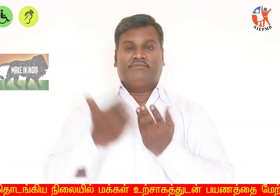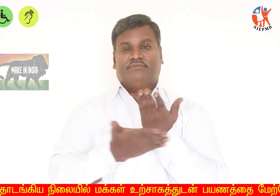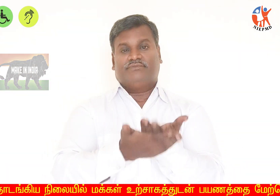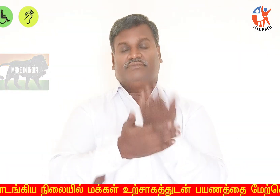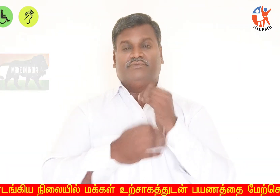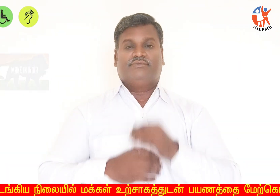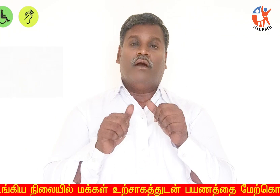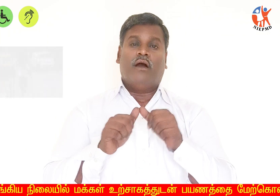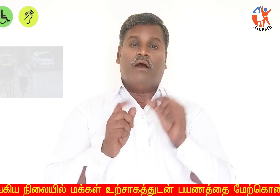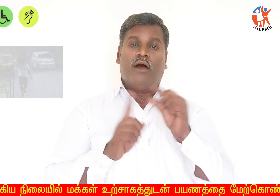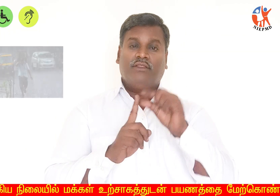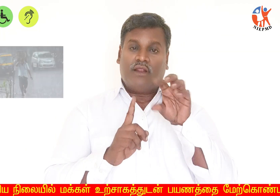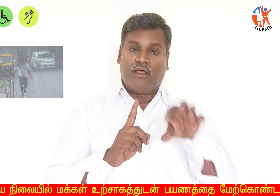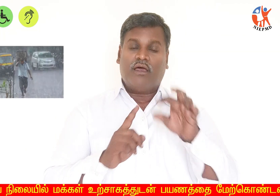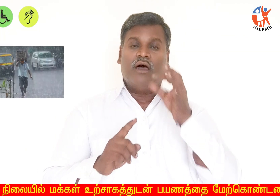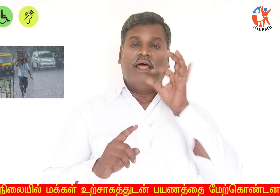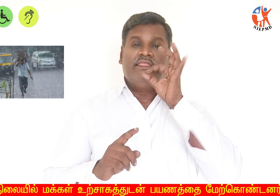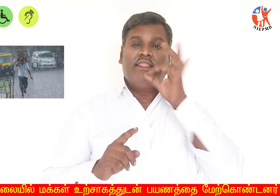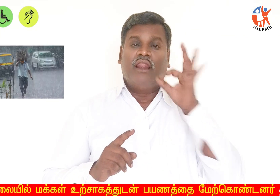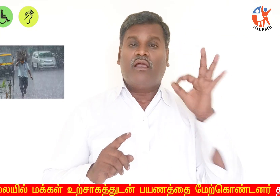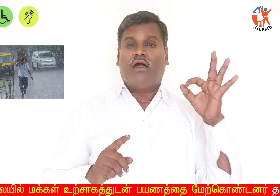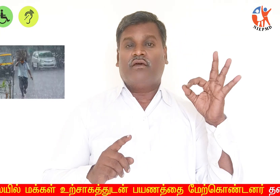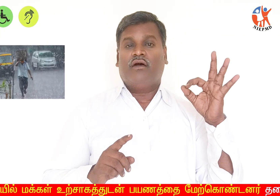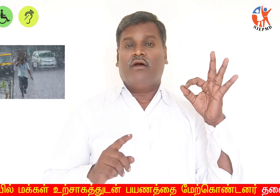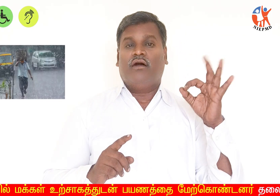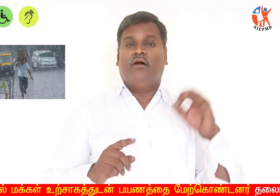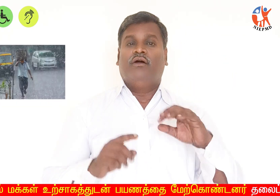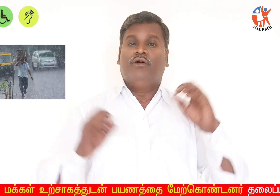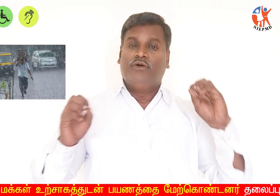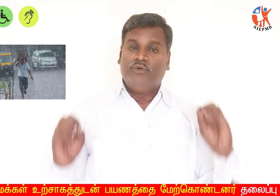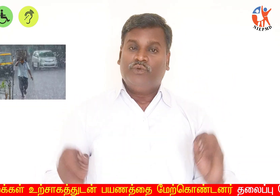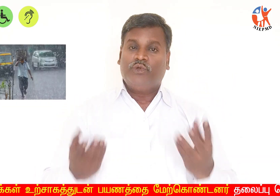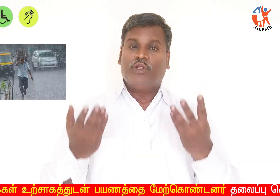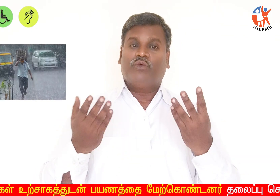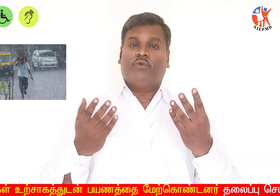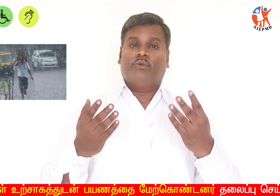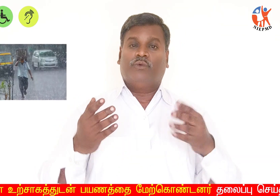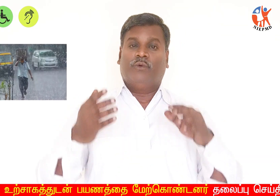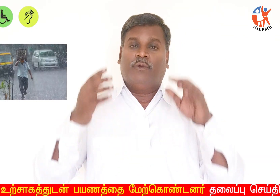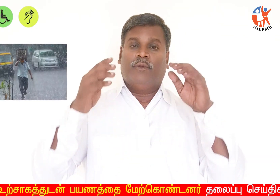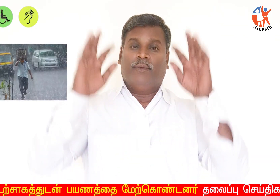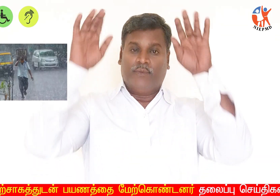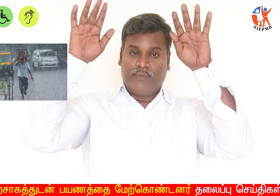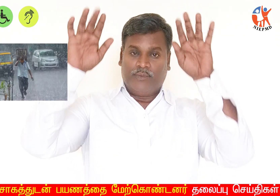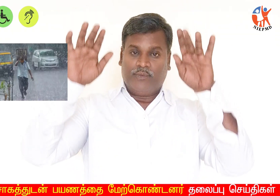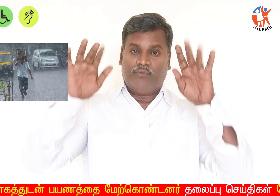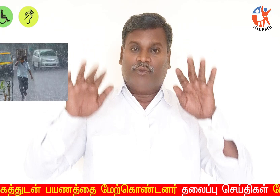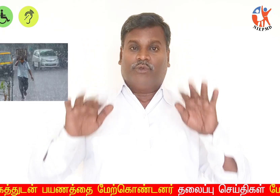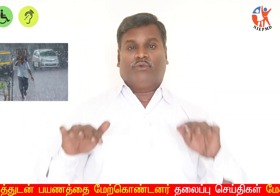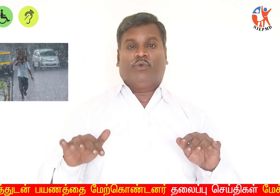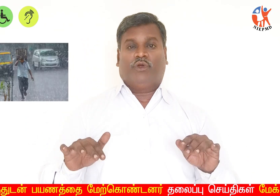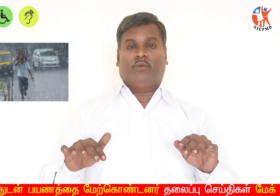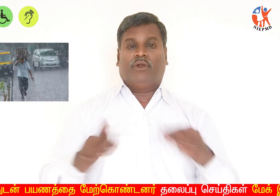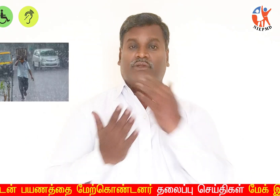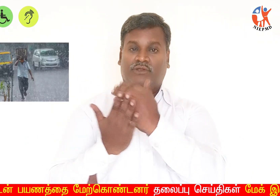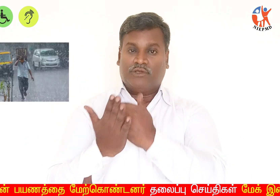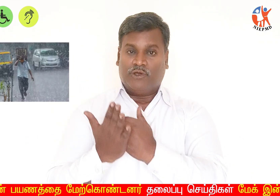ஆந்திரா தெலிங்கானாவில் தொடர்ந்த பெய்துவரும் கணமழிக்காரணமாக யல்பு நிலைச் தம்பித்துள்ளது மேலும் மழைபெல்ல